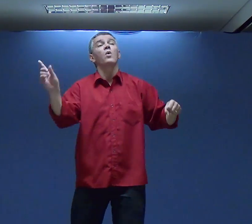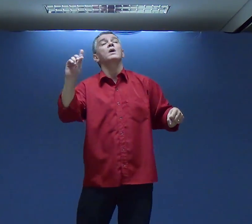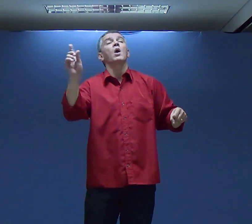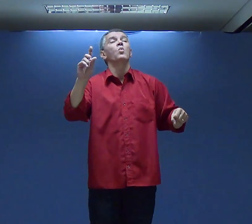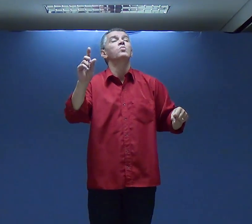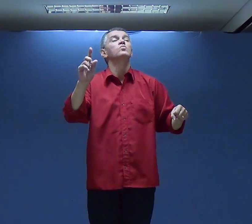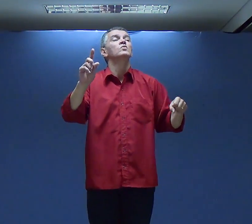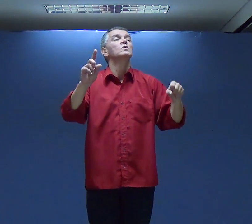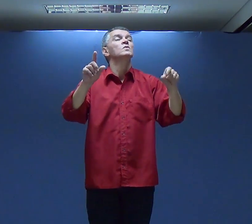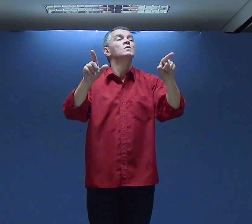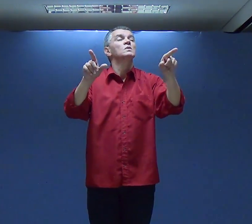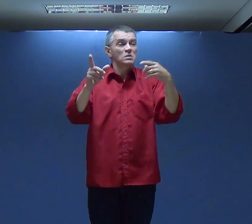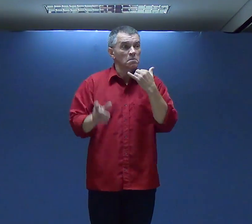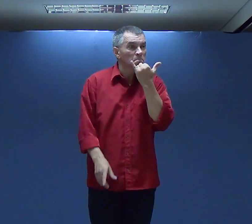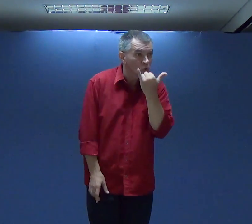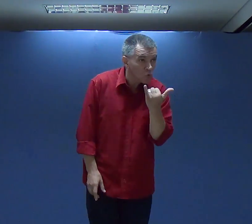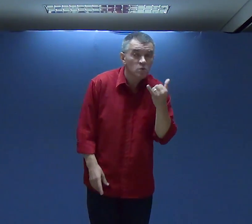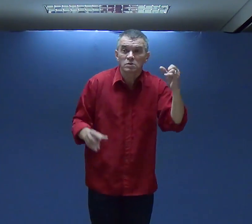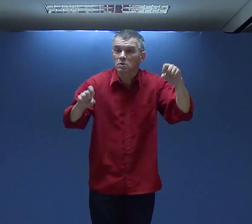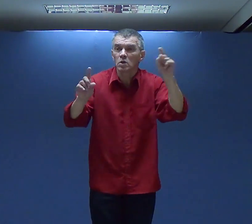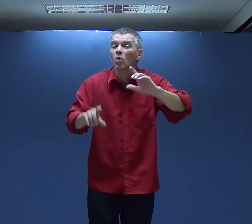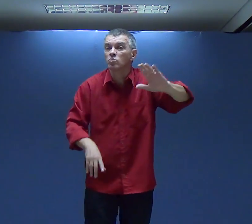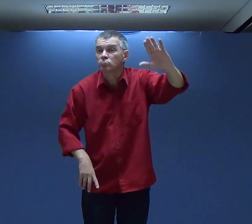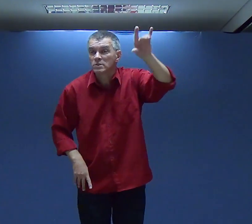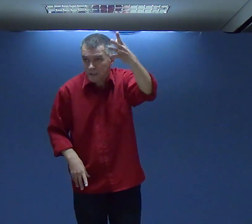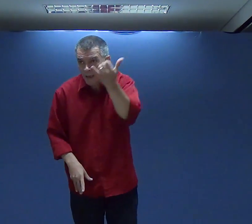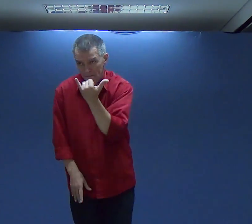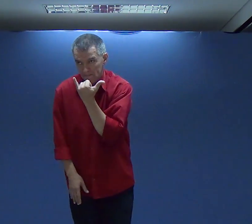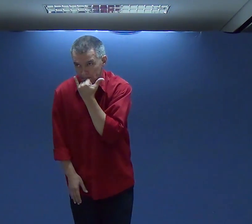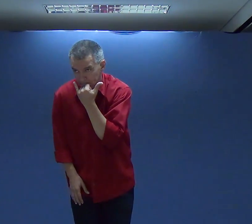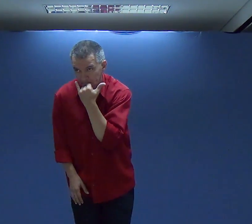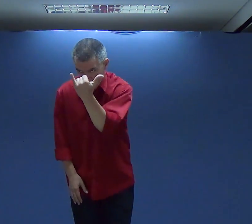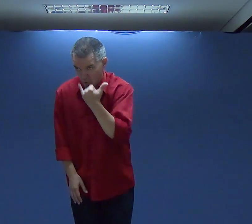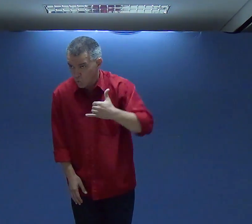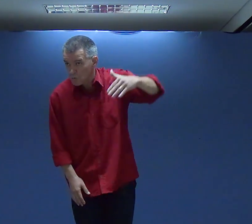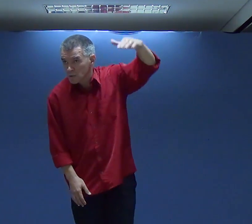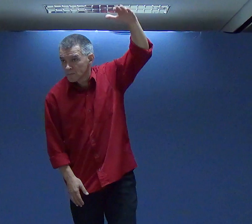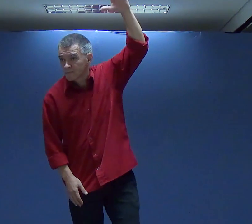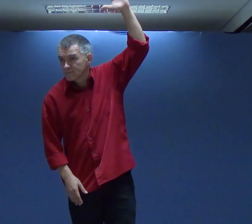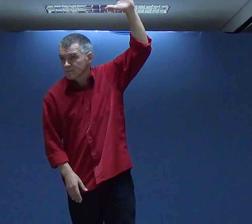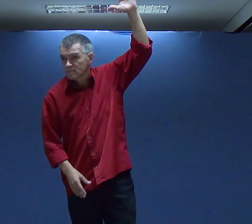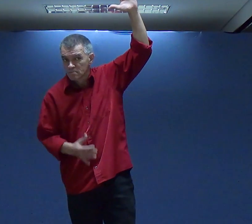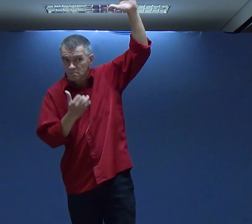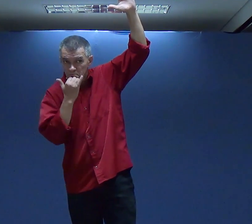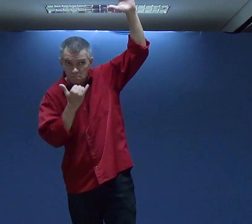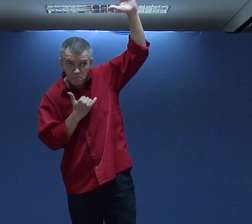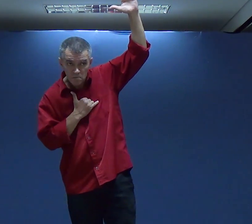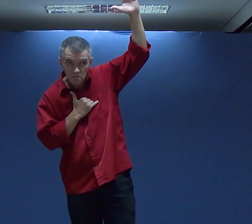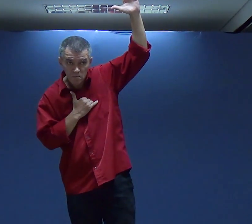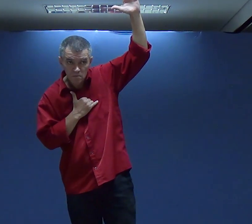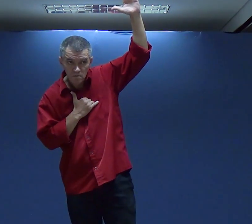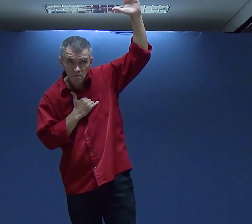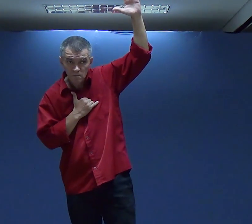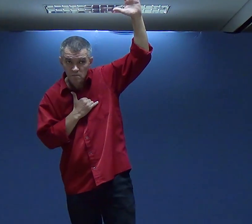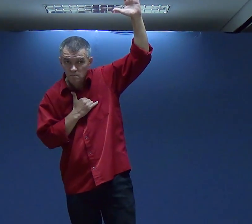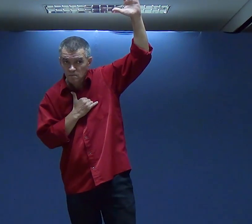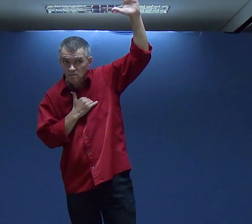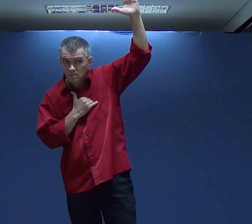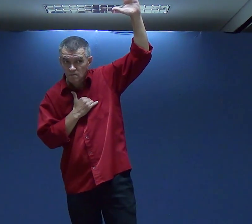Com Opções Sim Ou Não Lúcia Me Perdoa Sim Sim Você Me